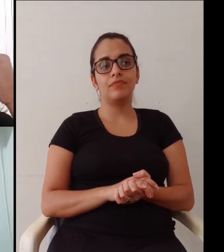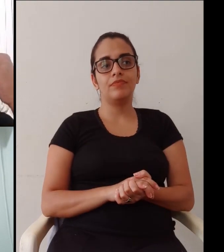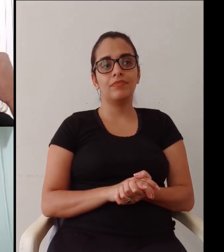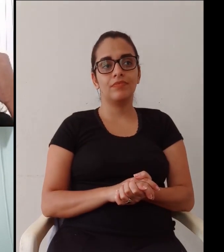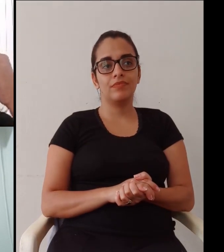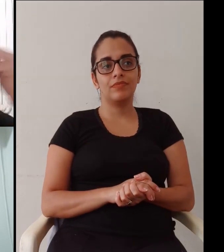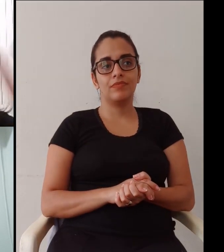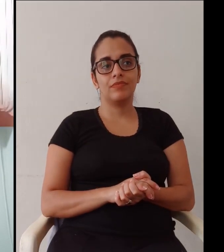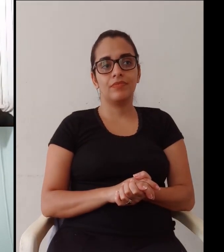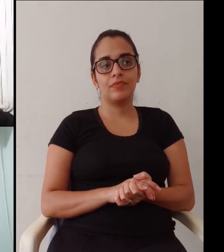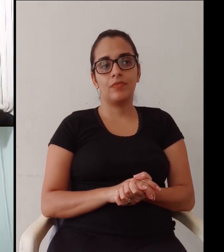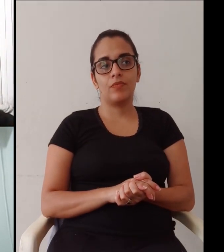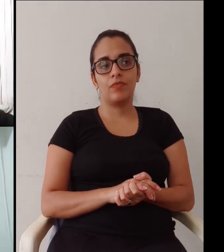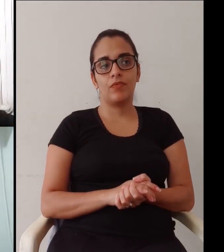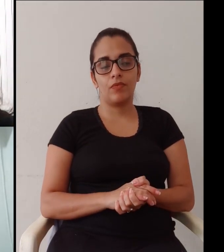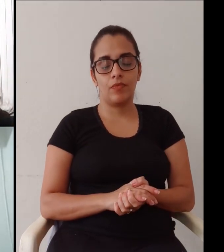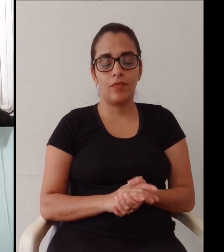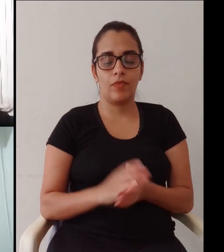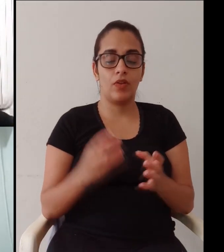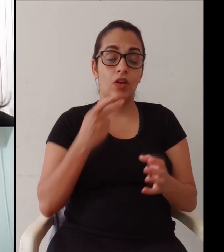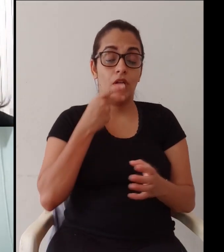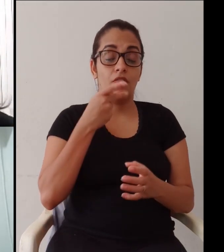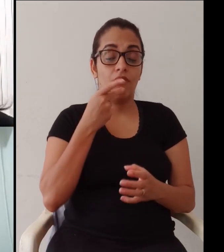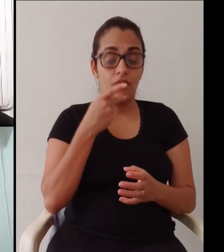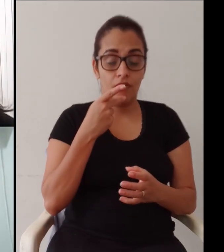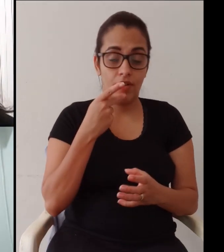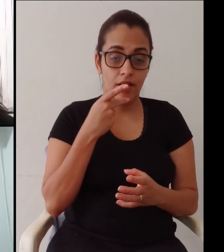poxa porque vocês não me deram essa dica antes né pessoal?